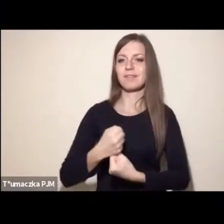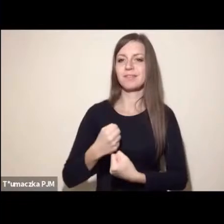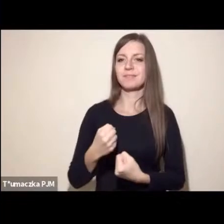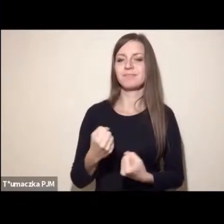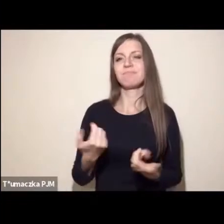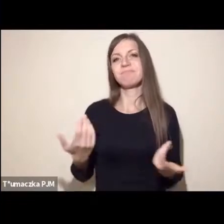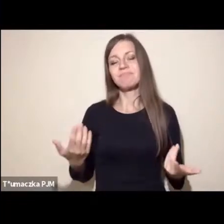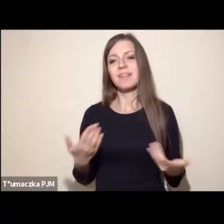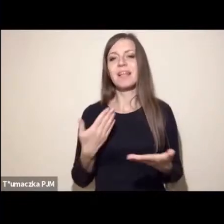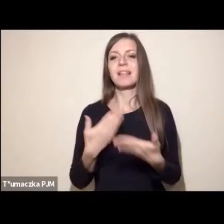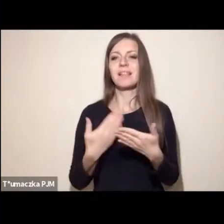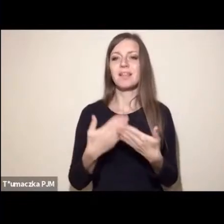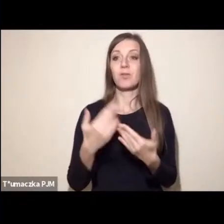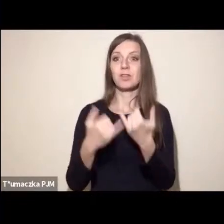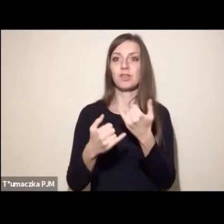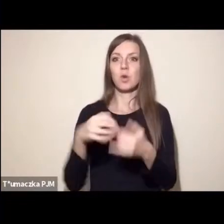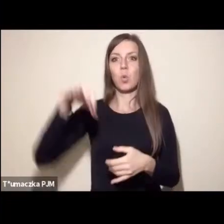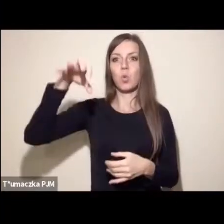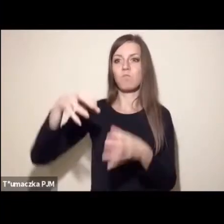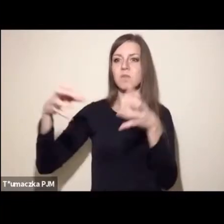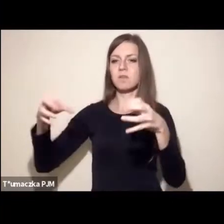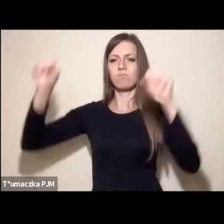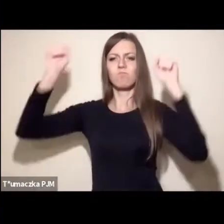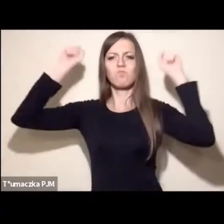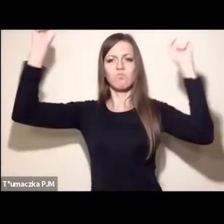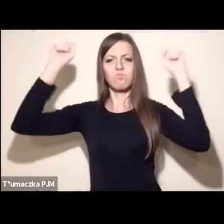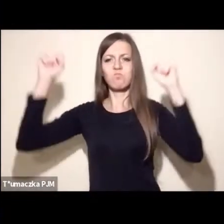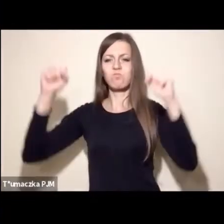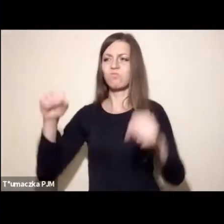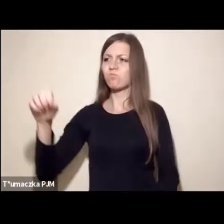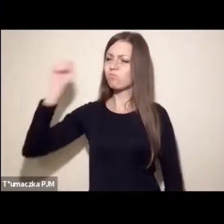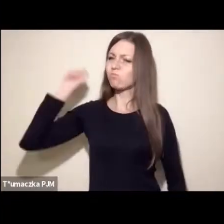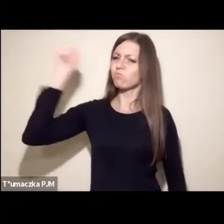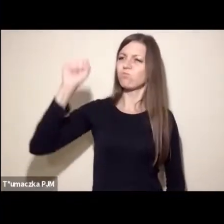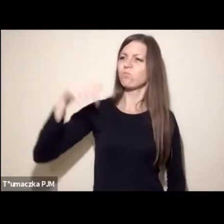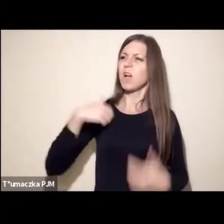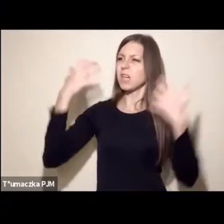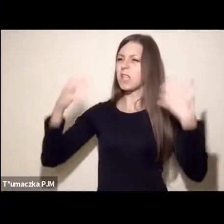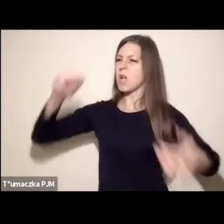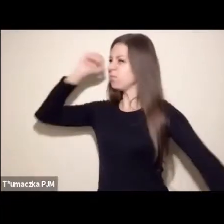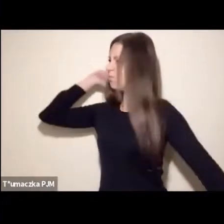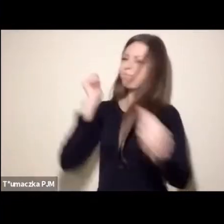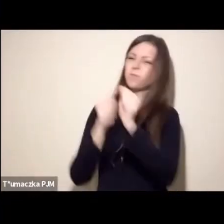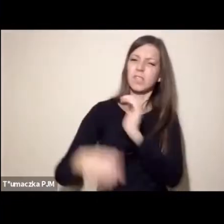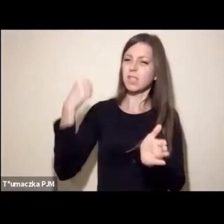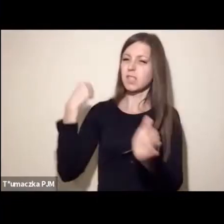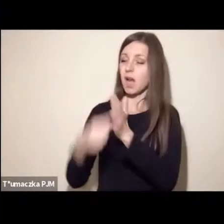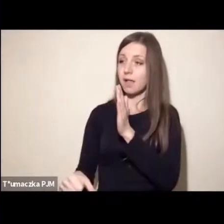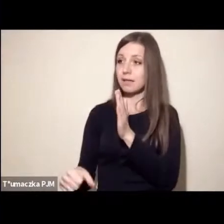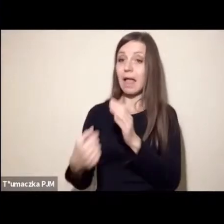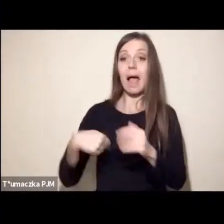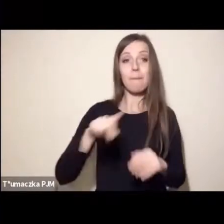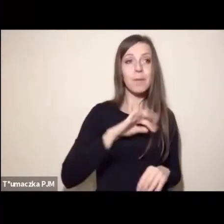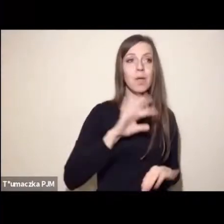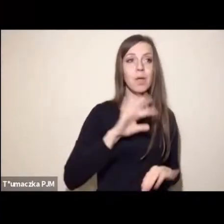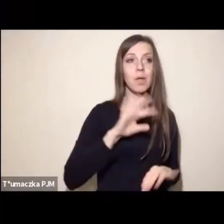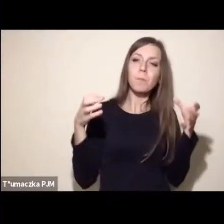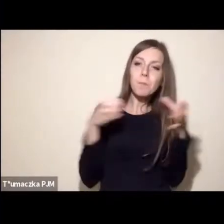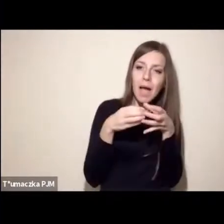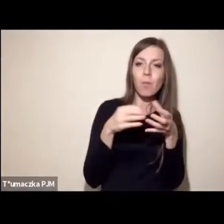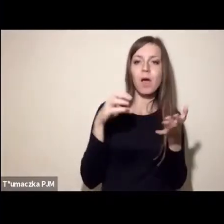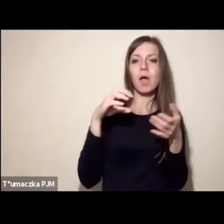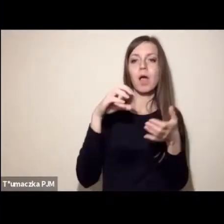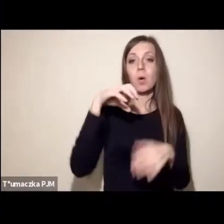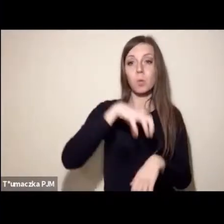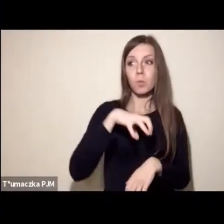wierzę w to, że jak duże grupy aktywistów żądają tak zwanego wszystkiego, to te mniejsze mogą wtedy wejść i skutecznie